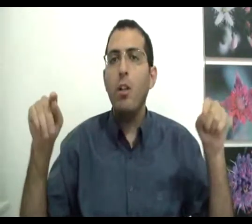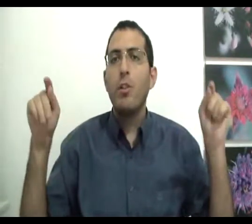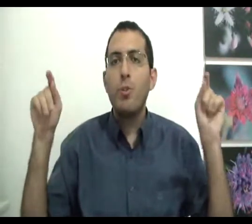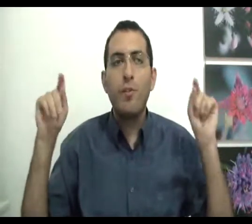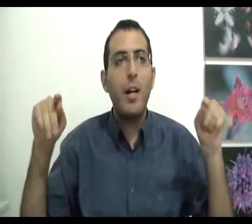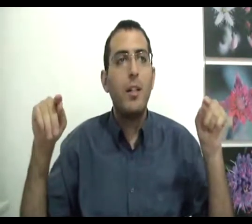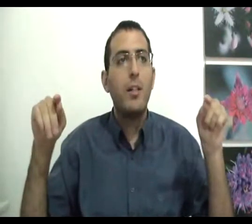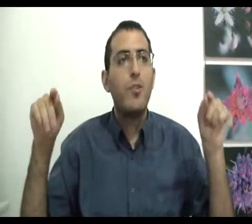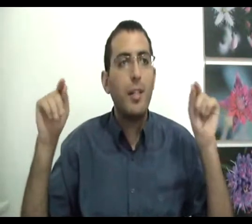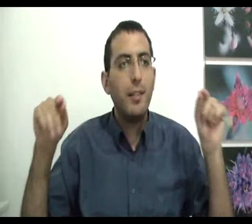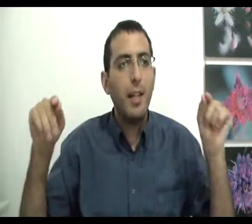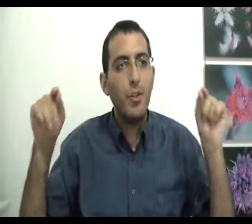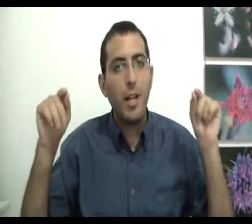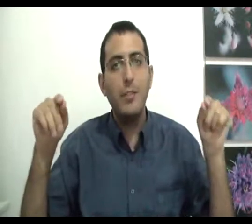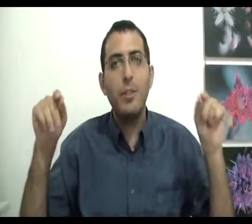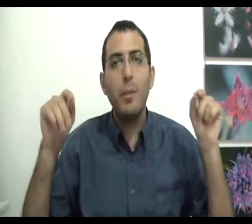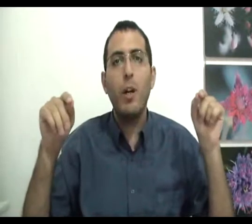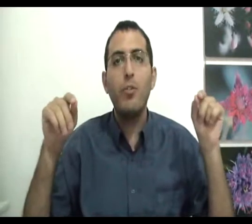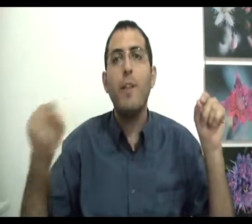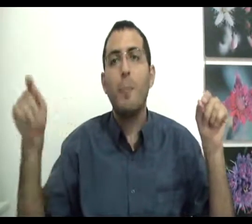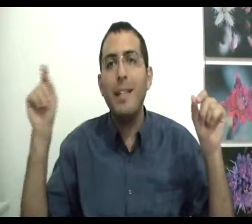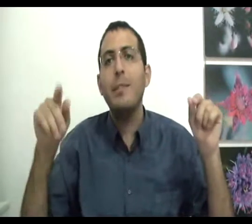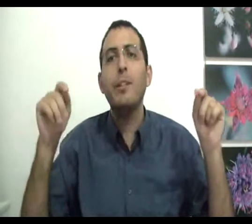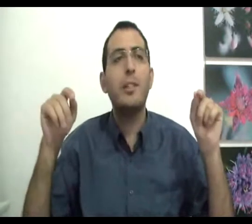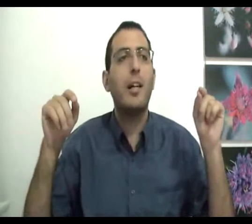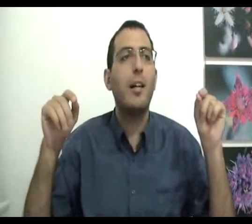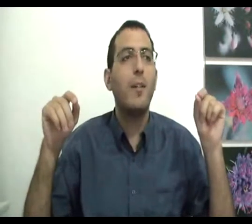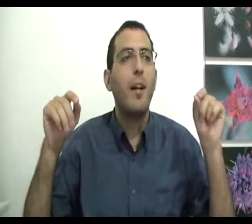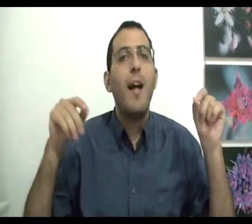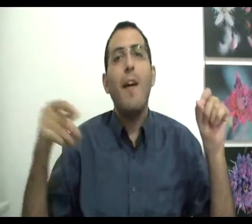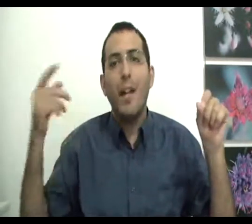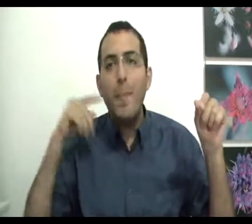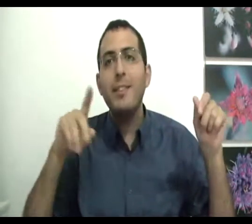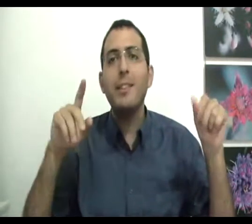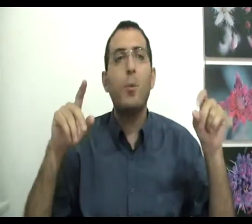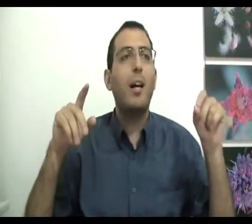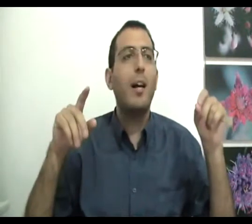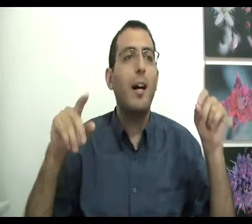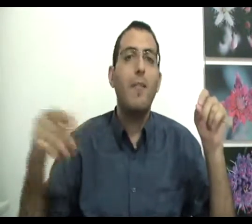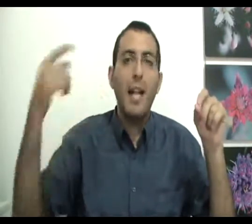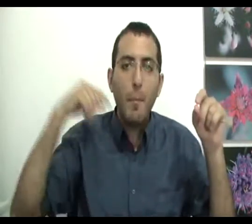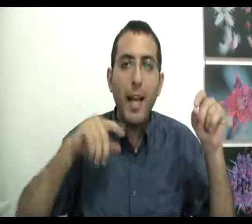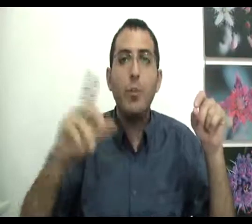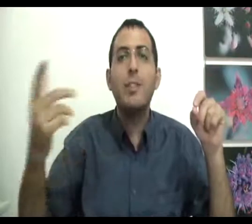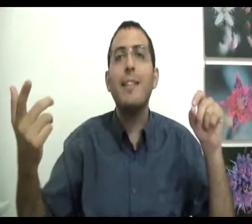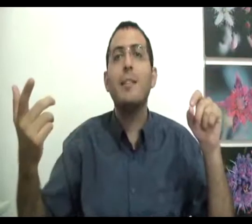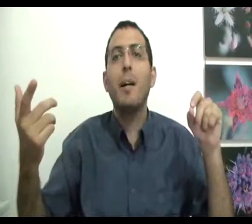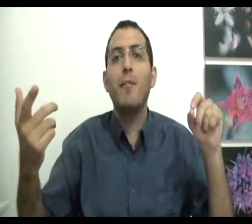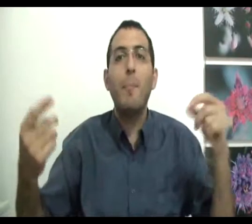תשובה שניתן לשאלה הזאת תמיד נוכל לשאול אבל מה הסיבה שזה ככה אבל למה זה עצמו ככה אבל למה בכלל נוצרה הסיבה ומה